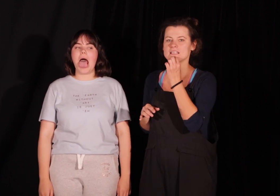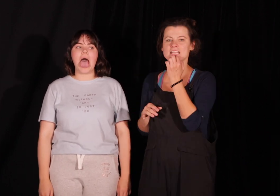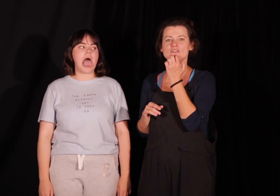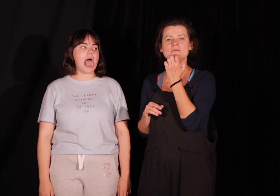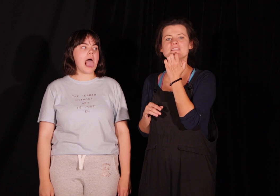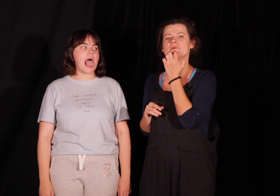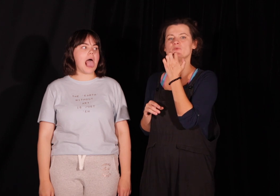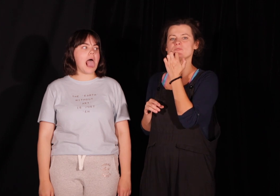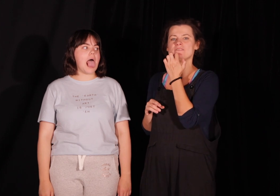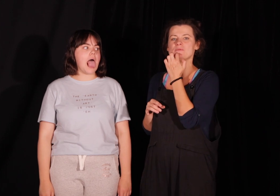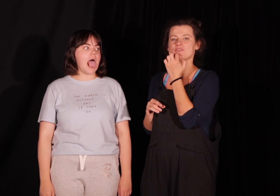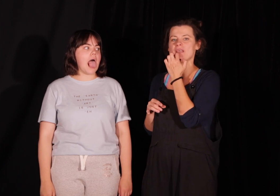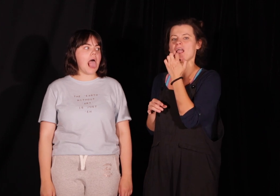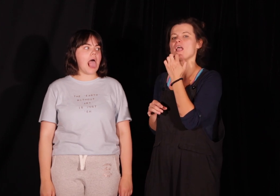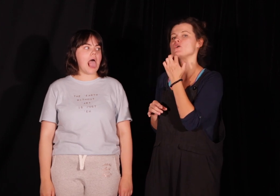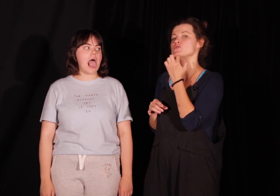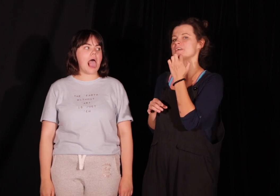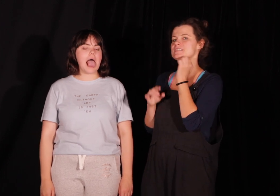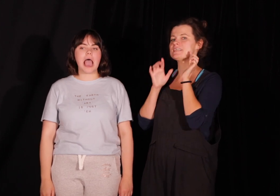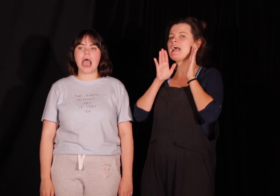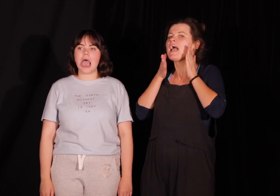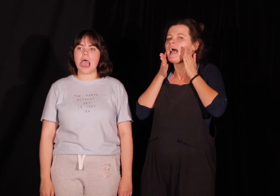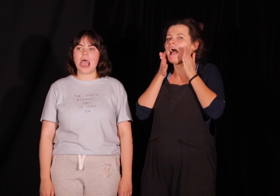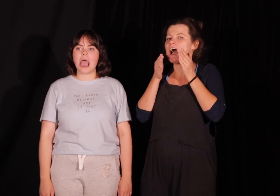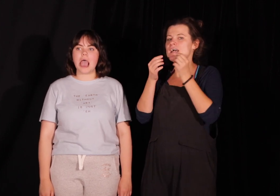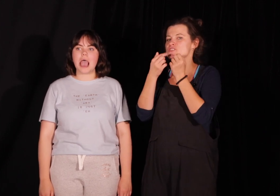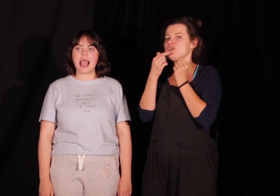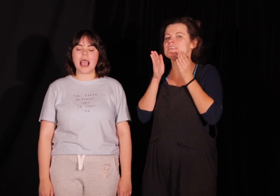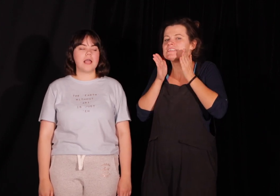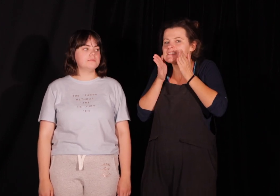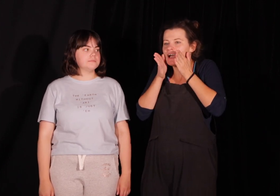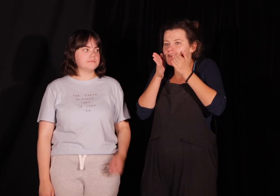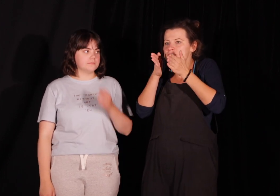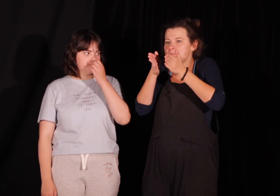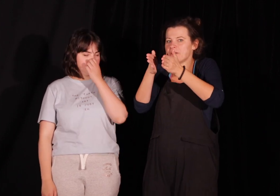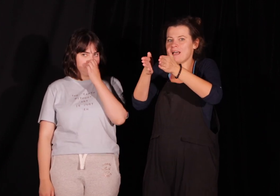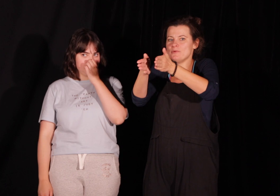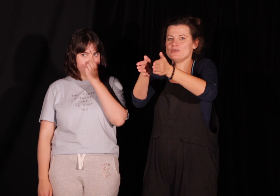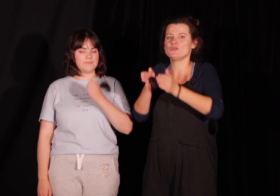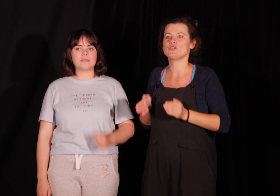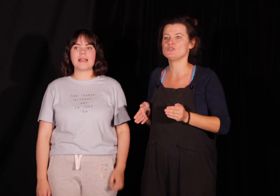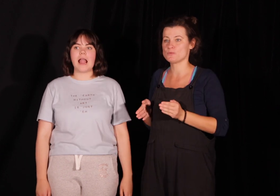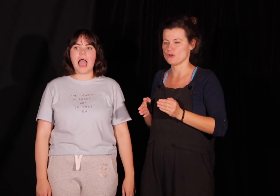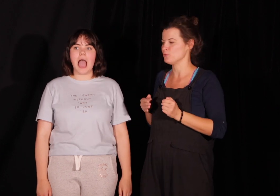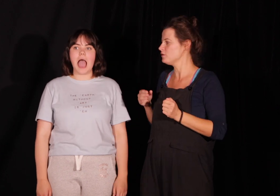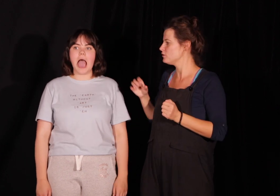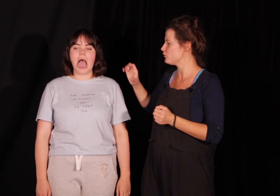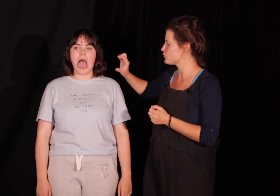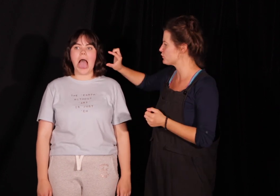Za dolnymi zębami ustawiamy sobie końcówkę języka, a środek języka wypychamy do przodu, tworząc